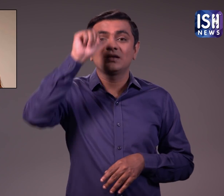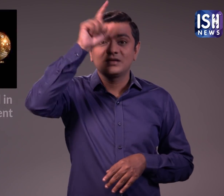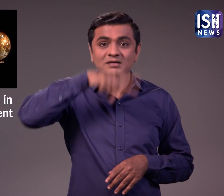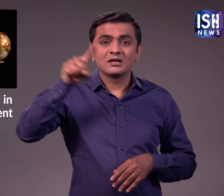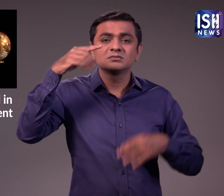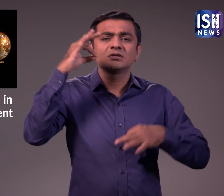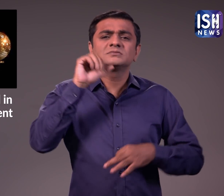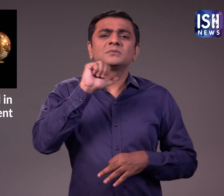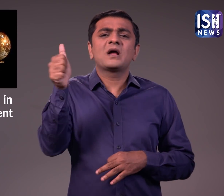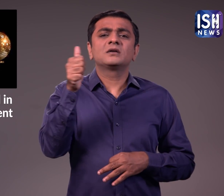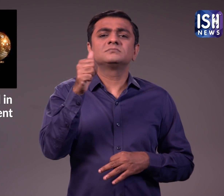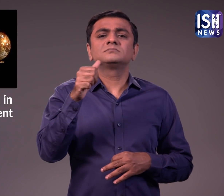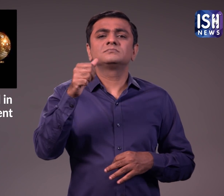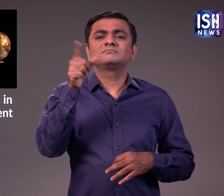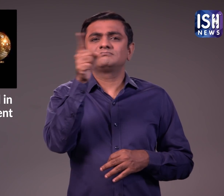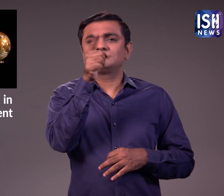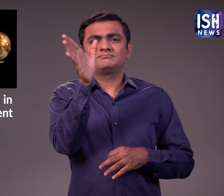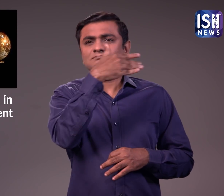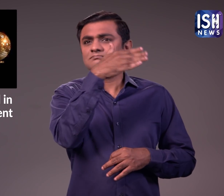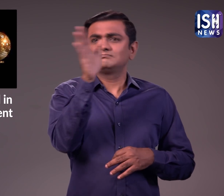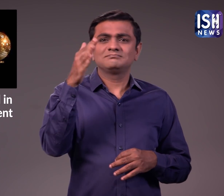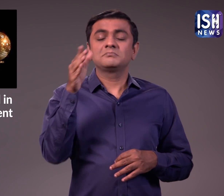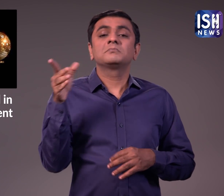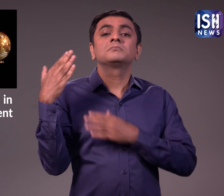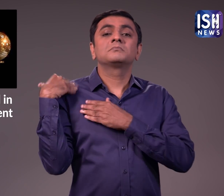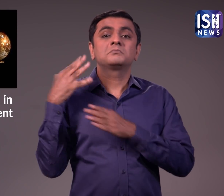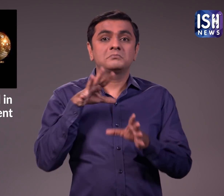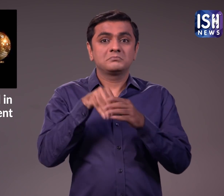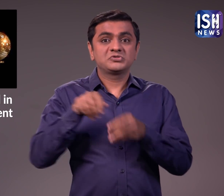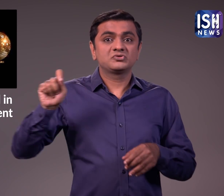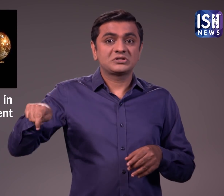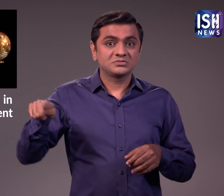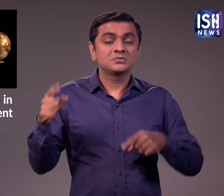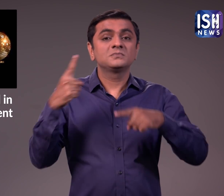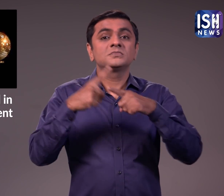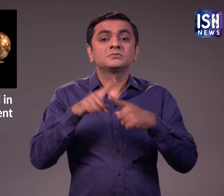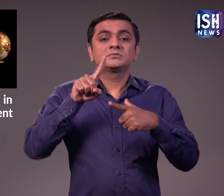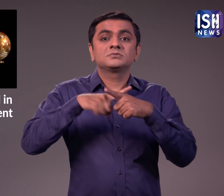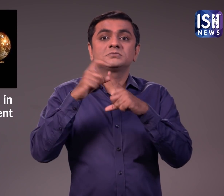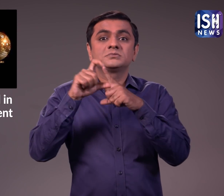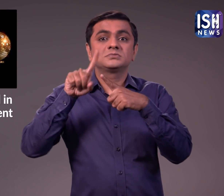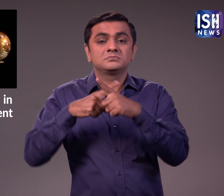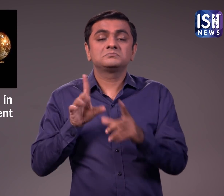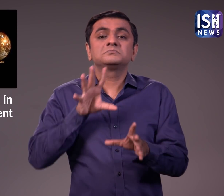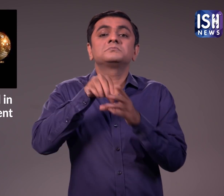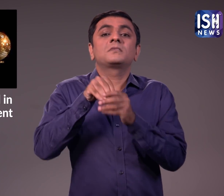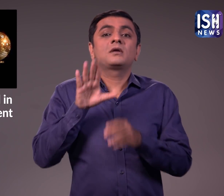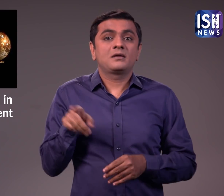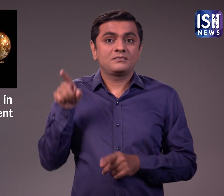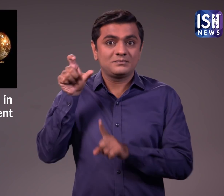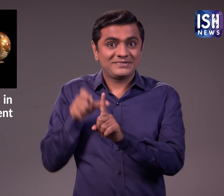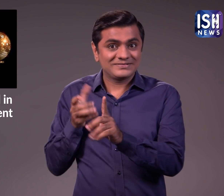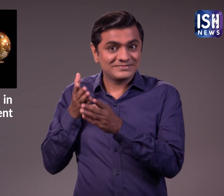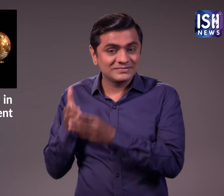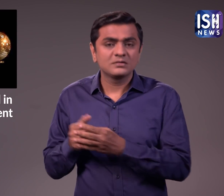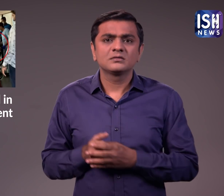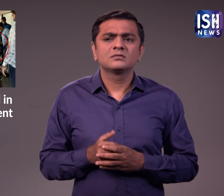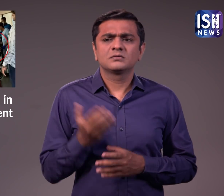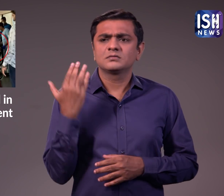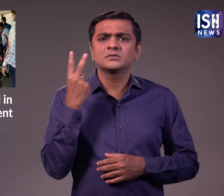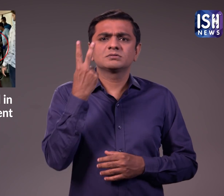है।